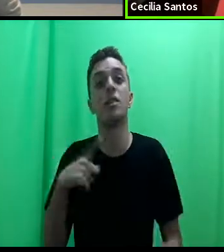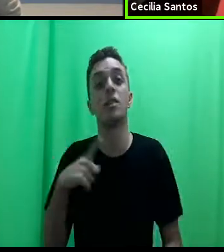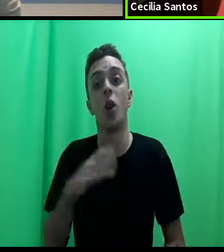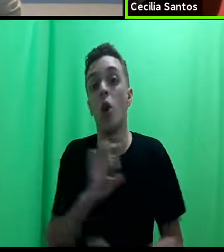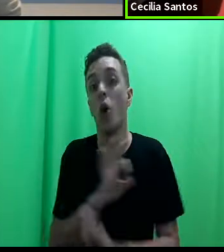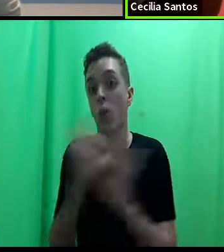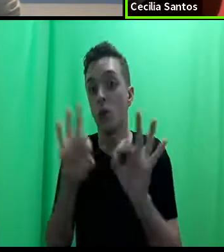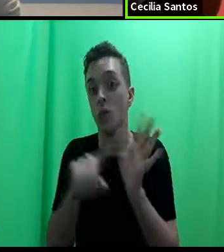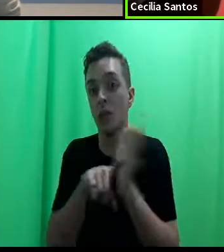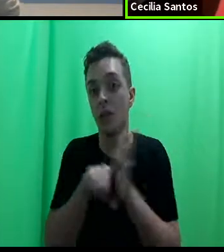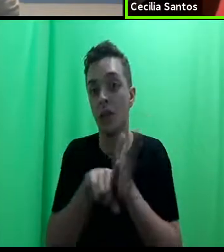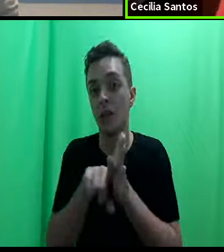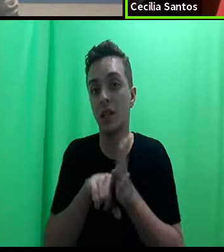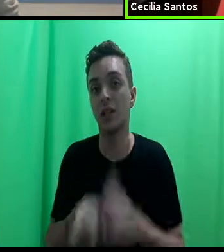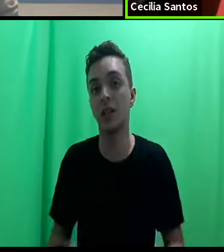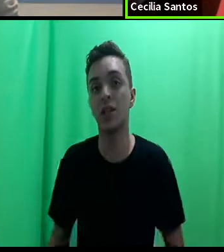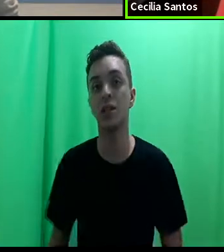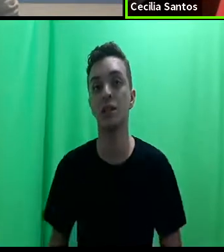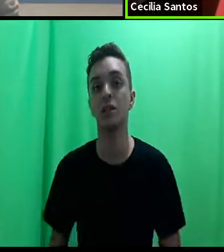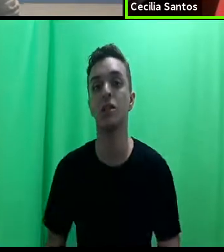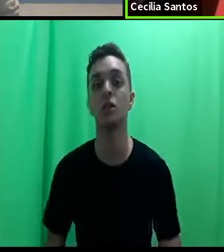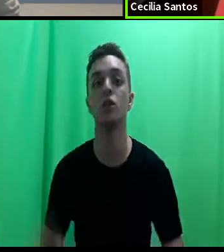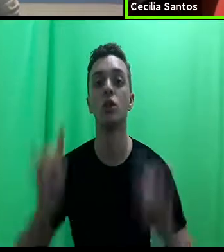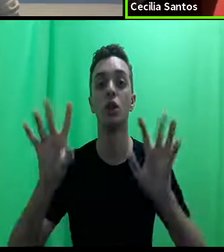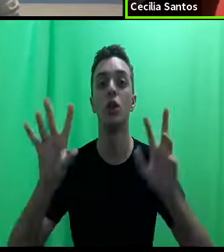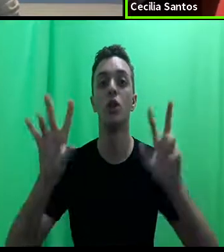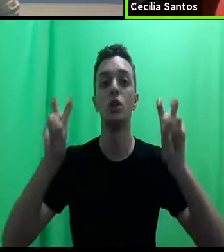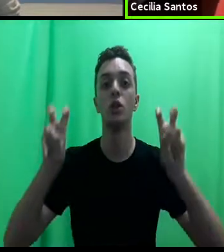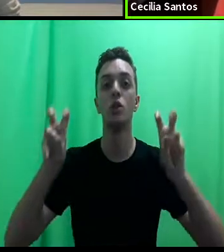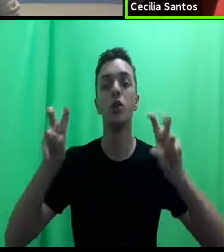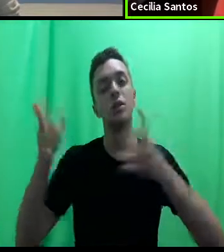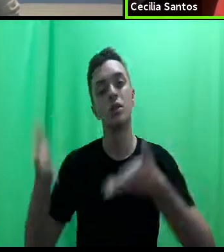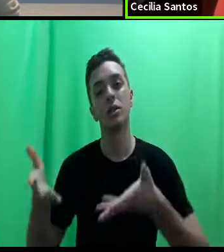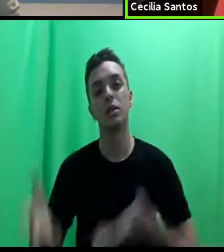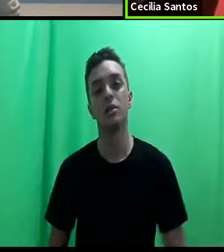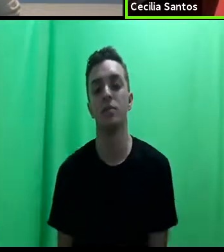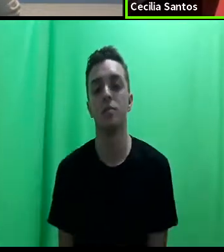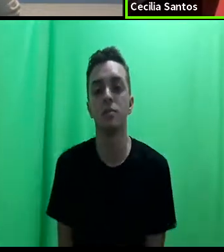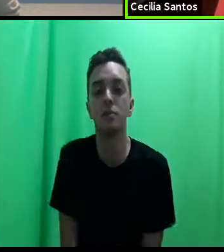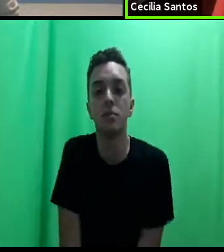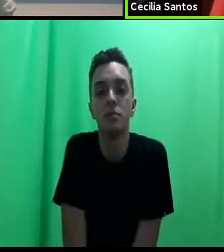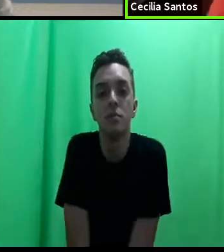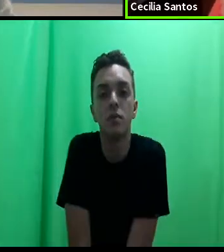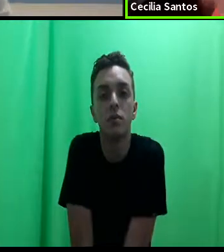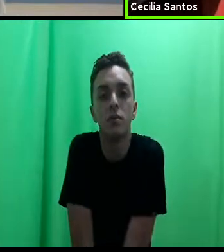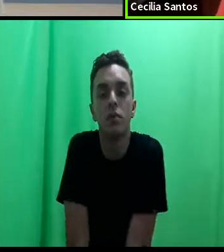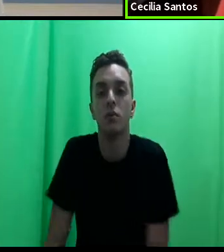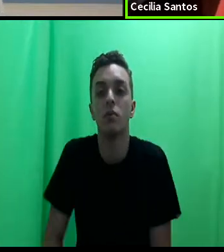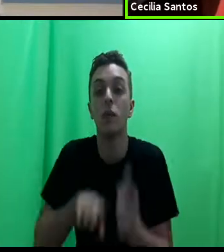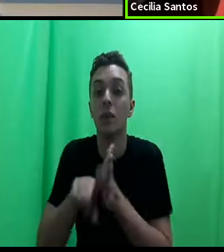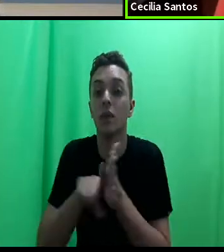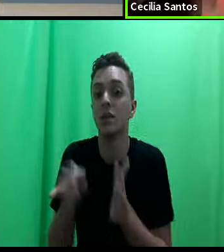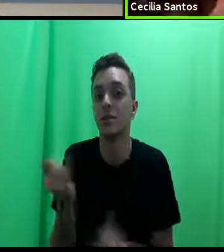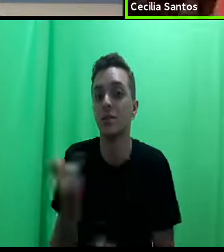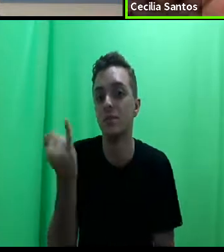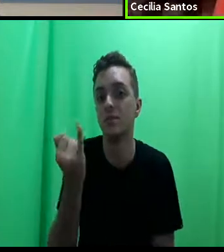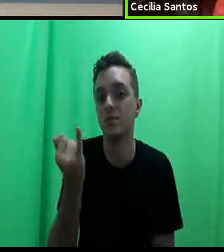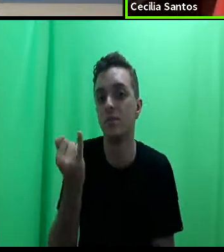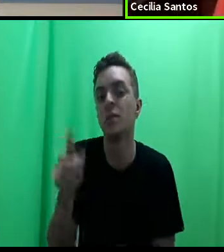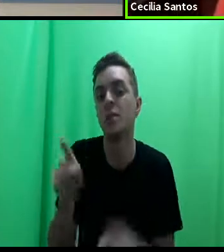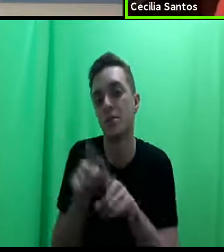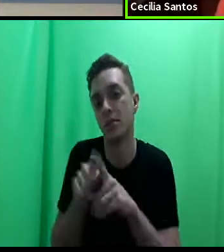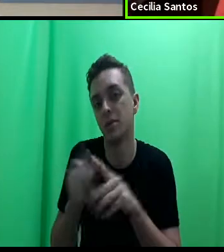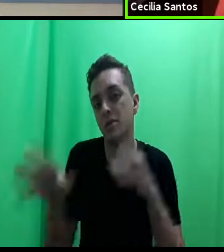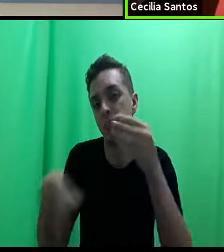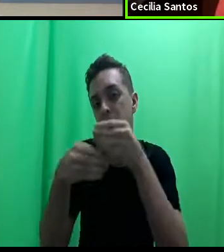pesquisa, não é só sobre esse tema, uma pesquisa empírica, mas também formada por alguma